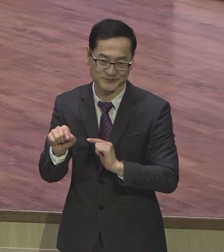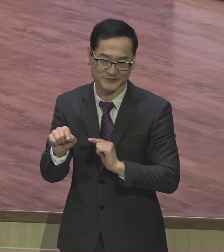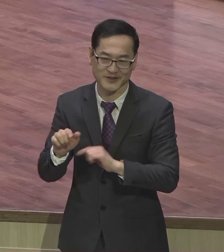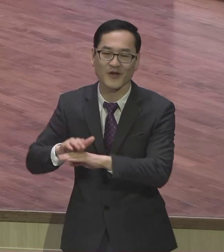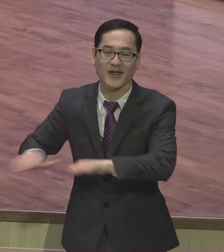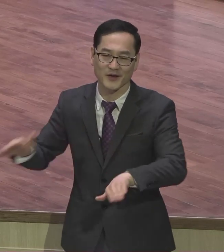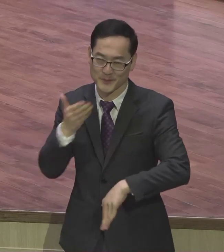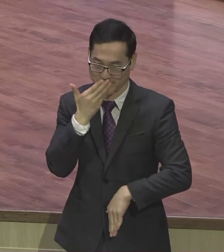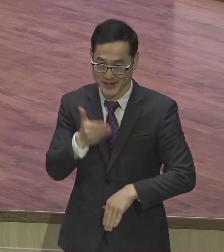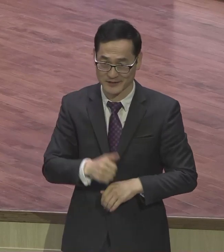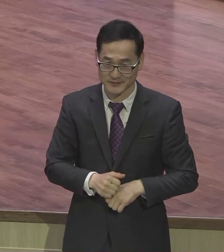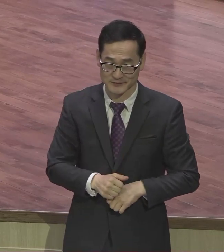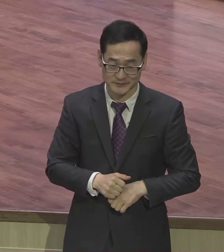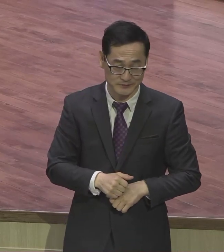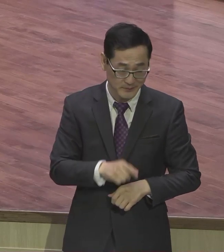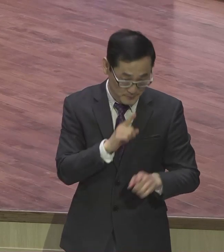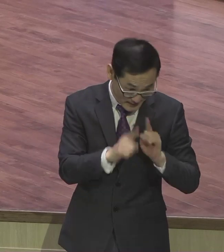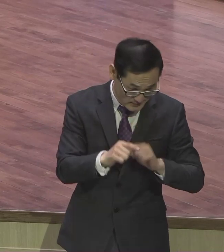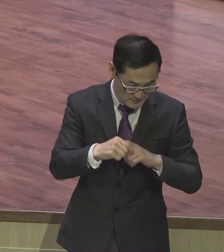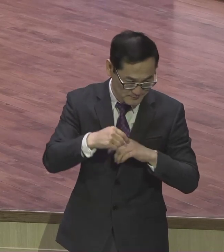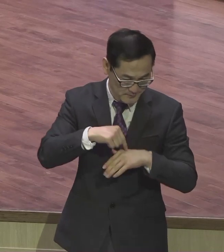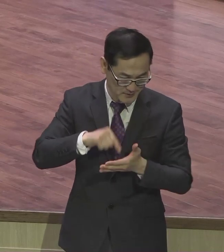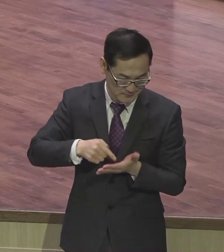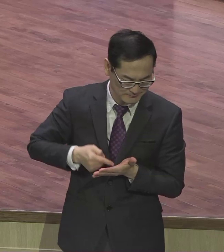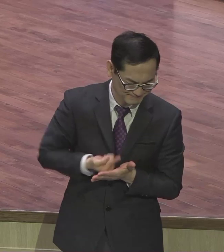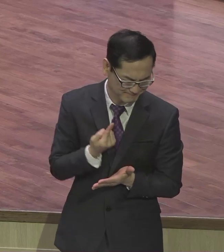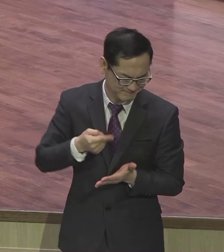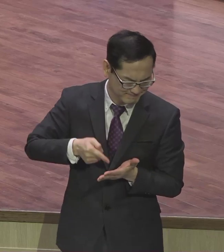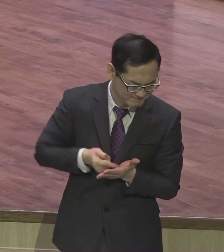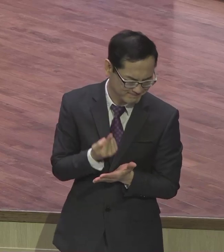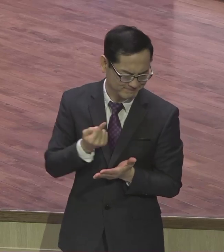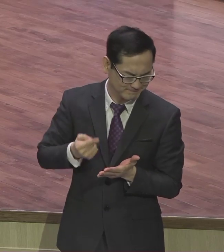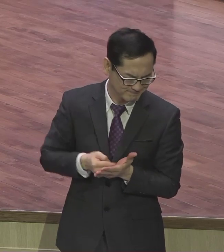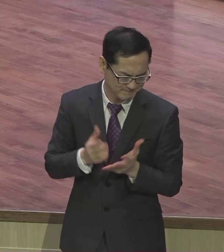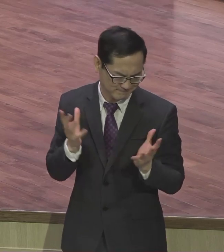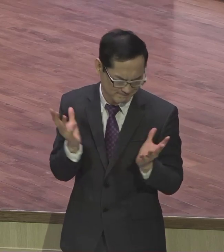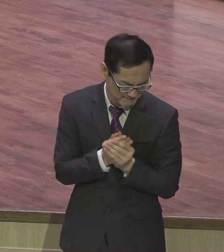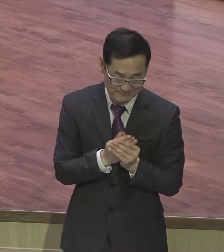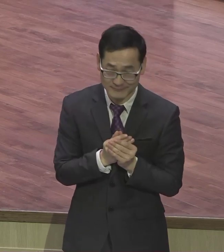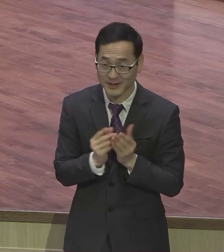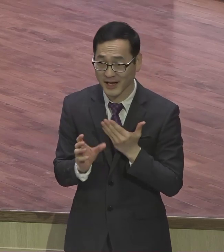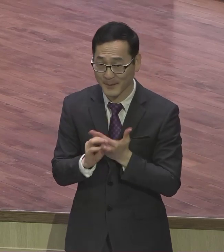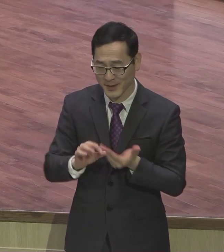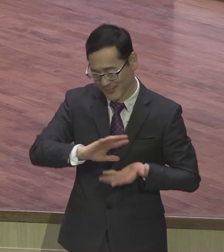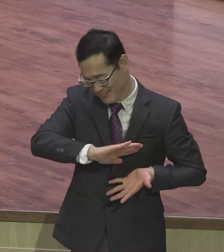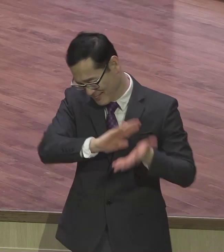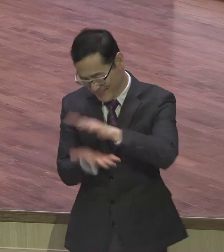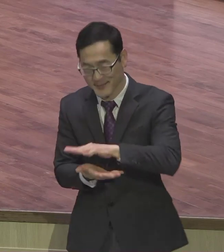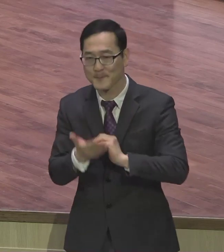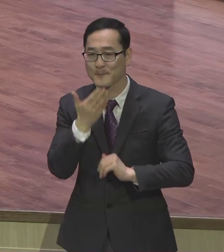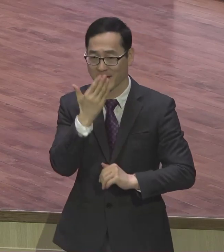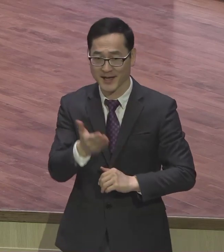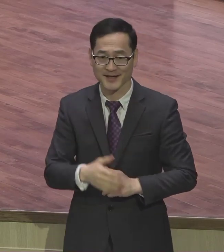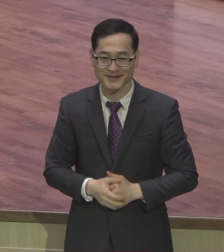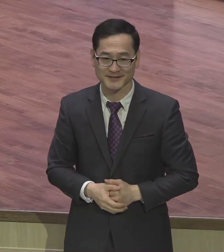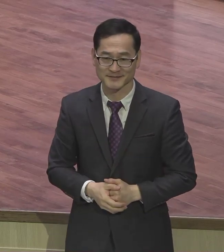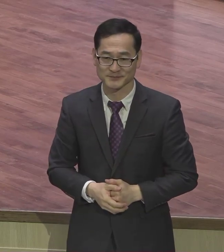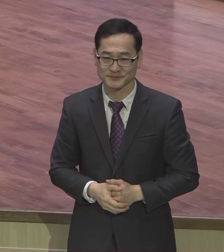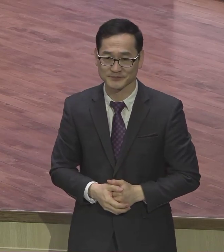각인시켜 버리면 완전히 그렇게 새털로 바뀌어집니다 우리 한번 빌리포서